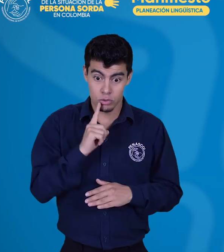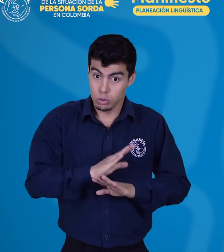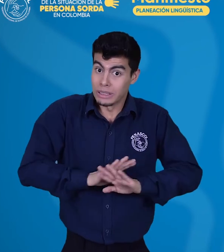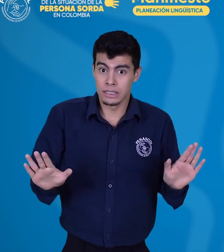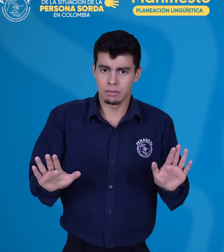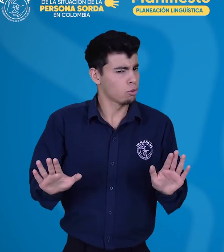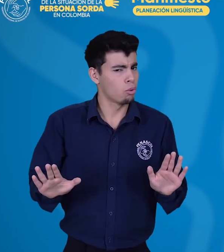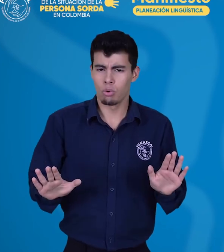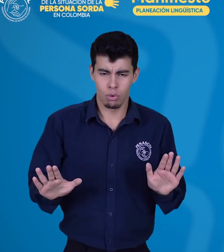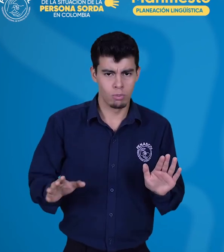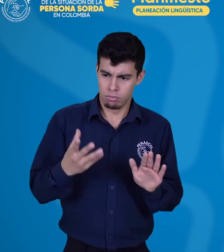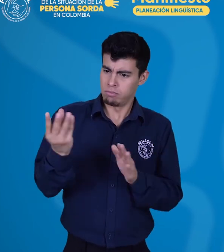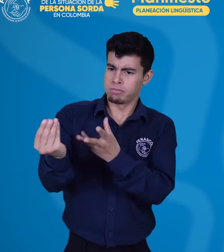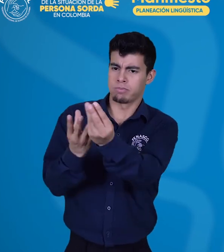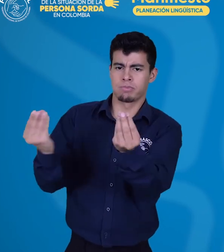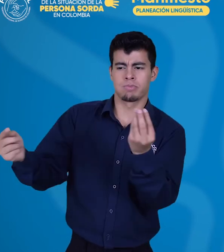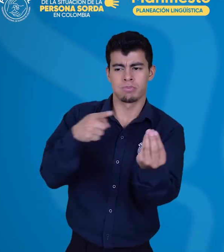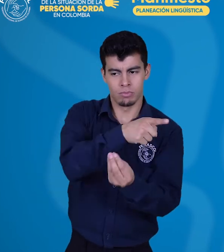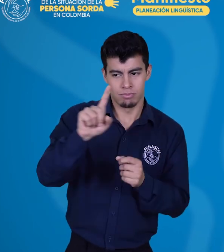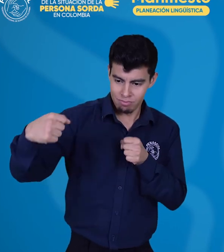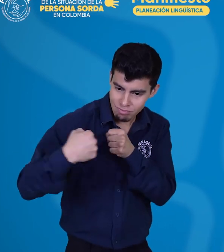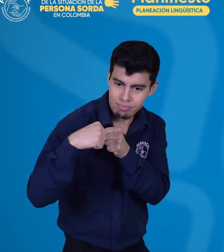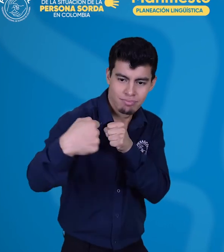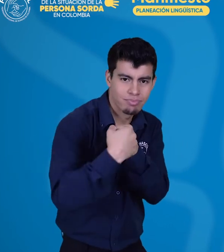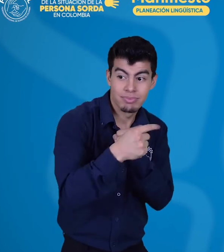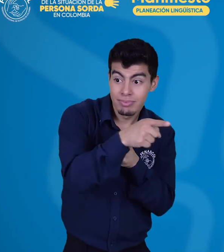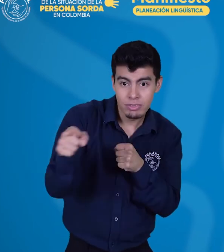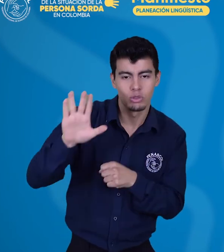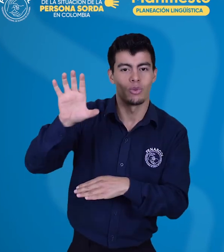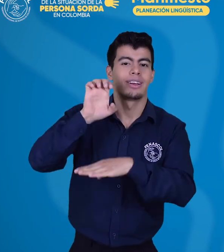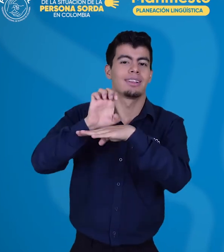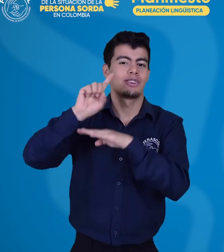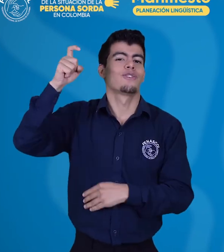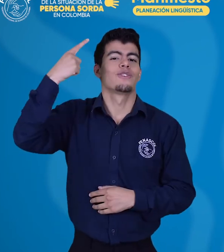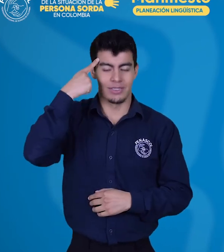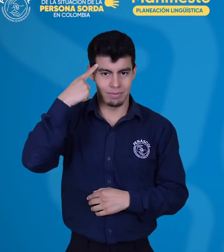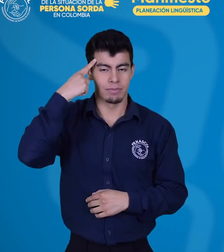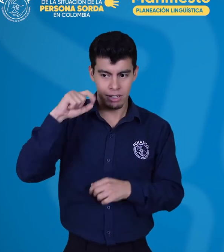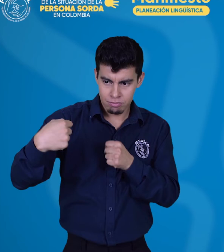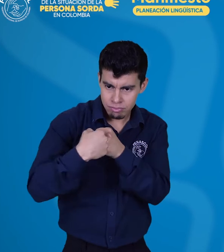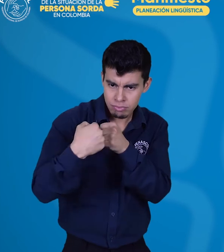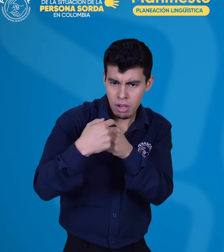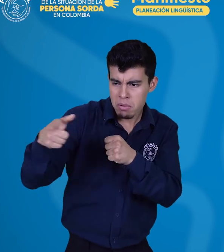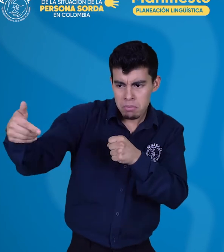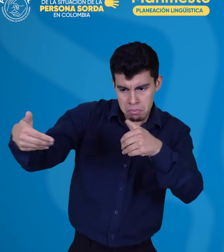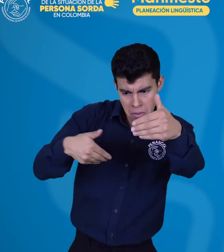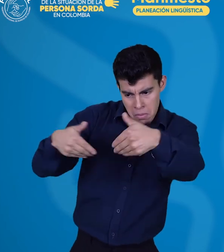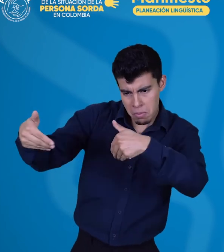Dichos esfuerzos deben contar con la participación de aliados de la comunidad, así como entidades